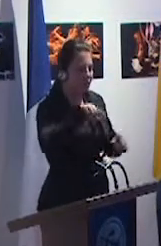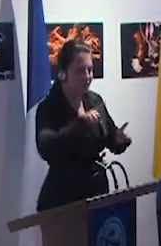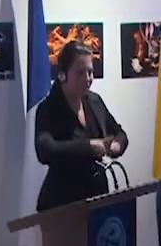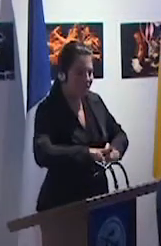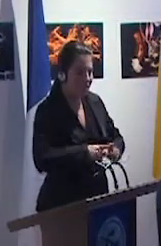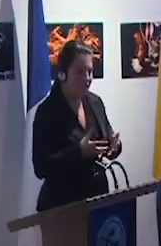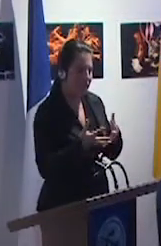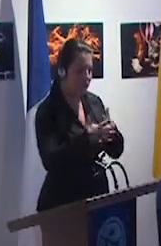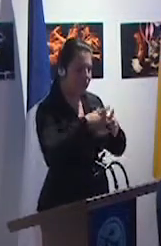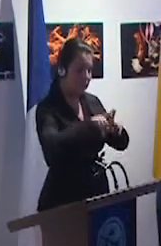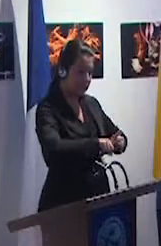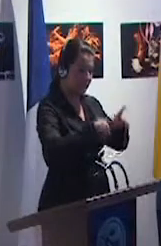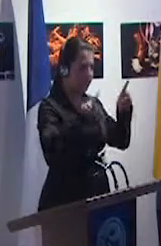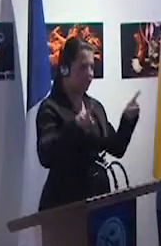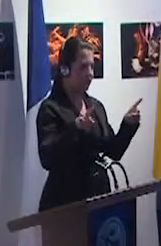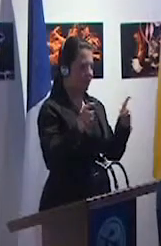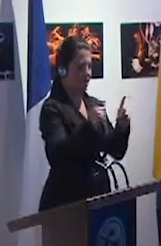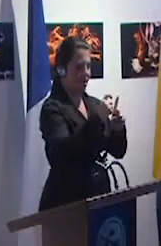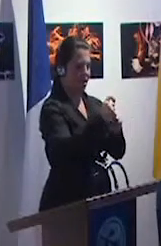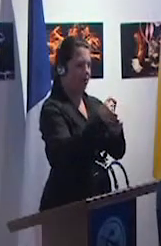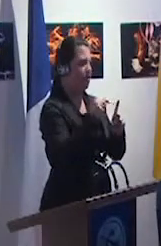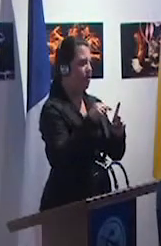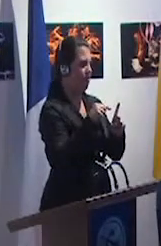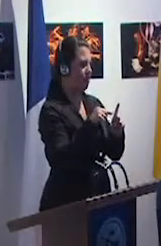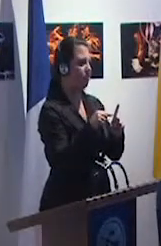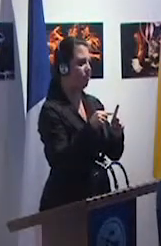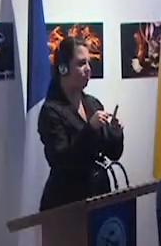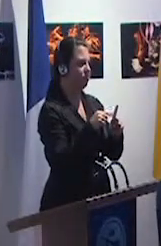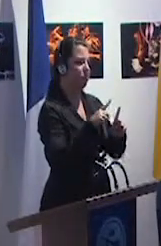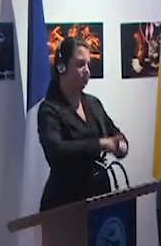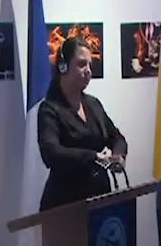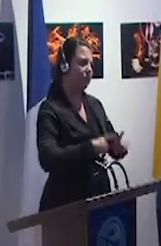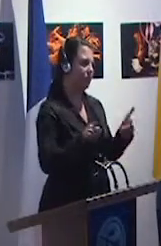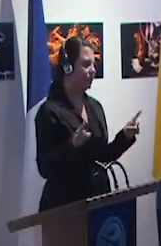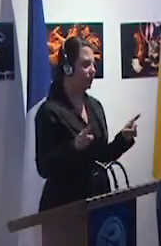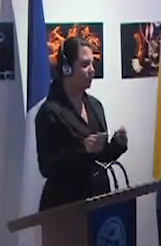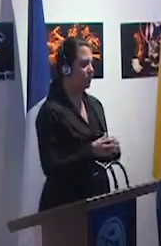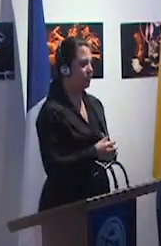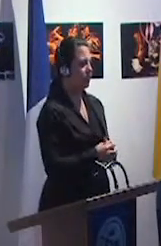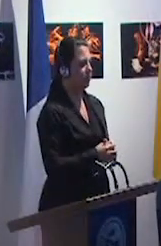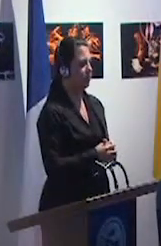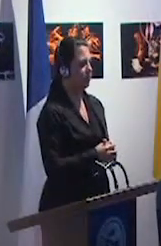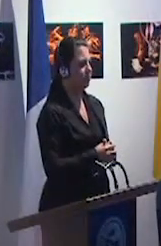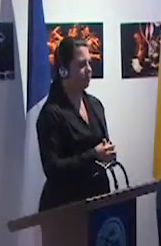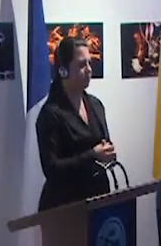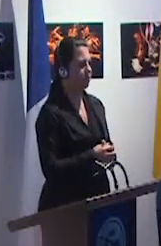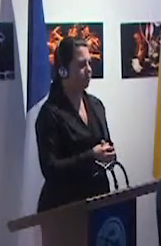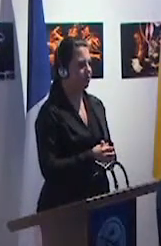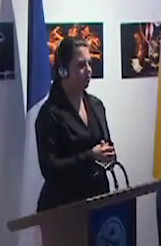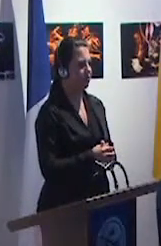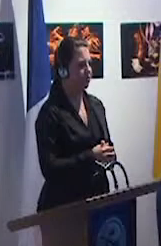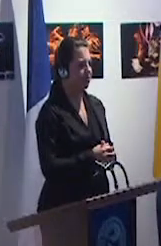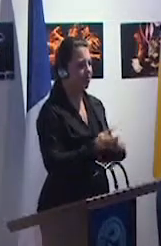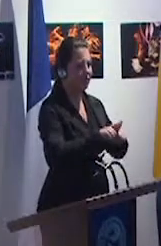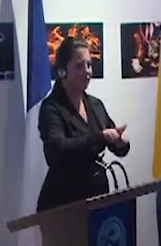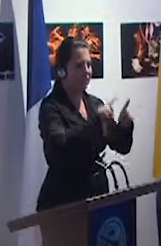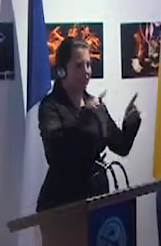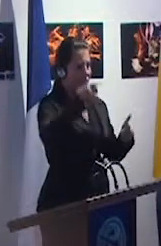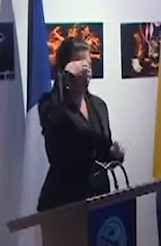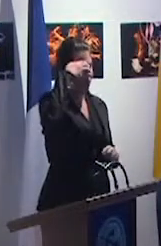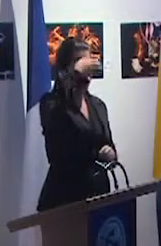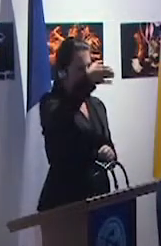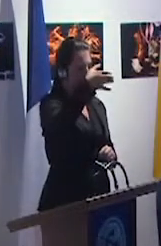recouvre une différence de concept et probablement